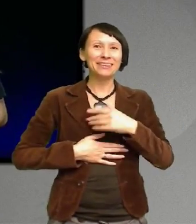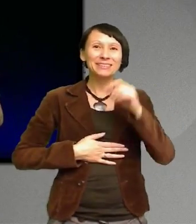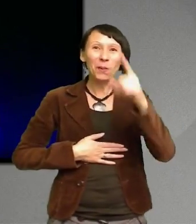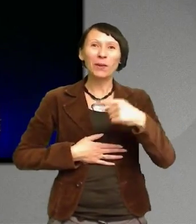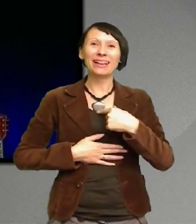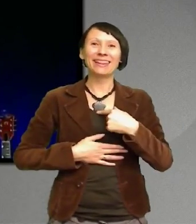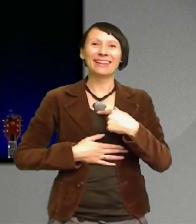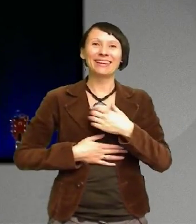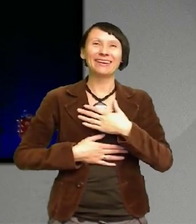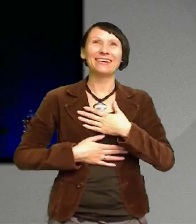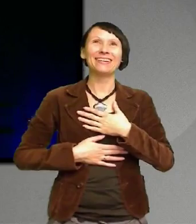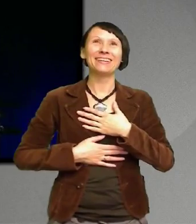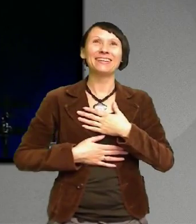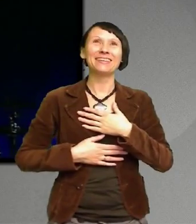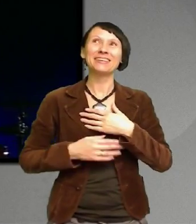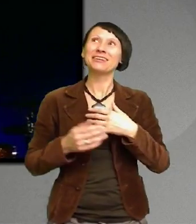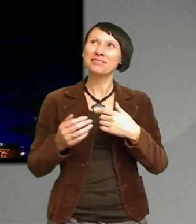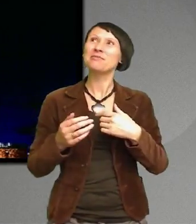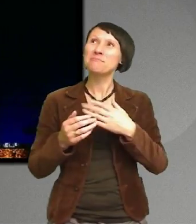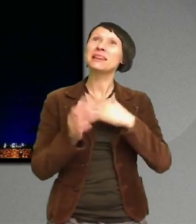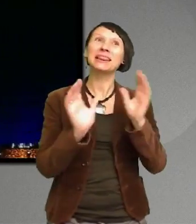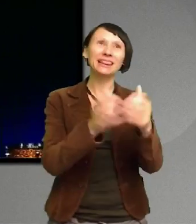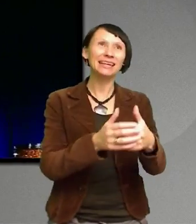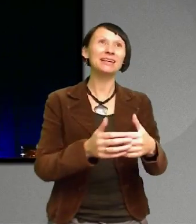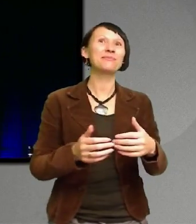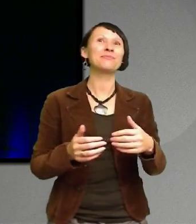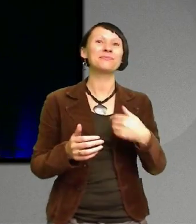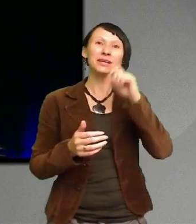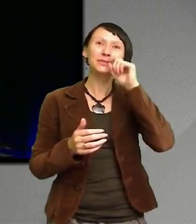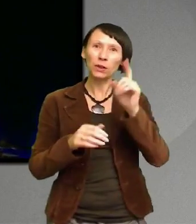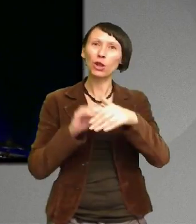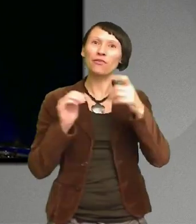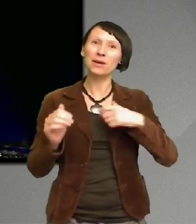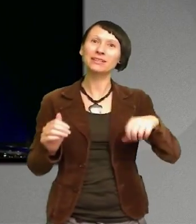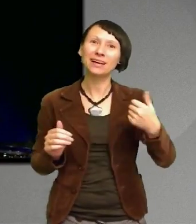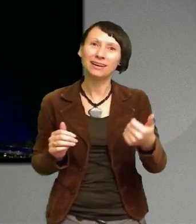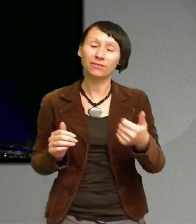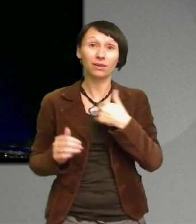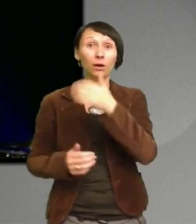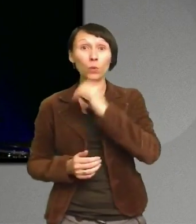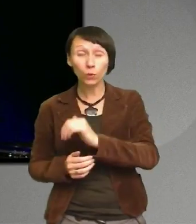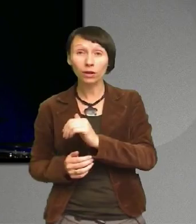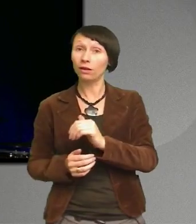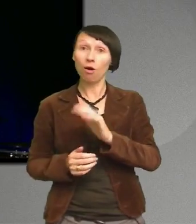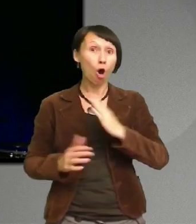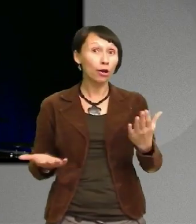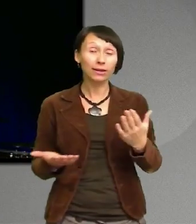och över mig själv Jag hade som ung och oerfaren lyckats leda ett internationellt team på 25